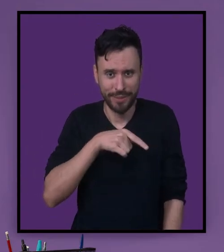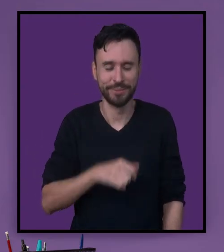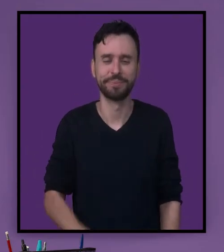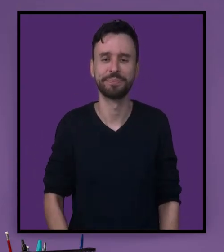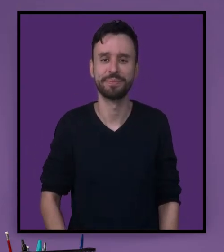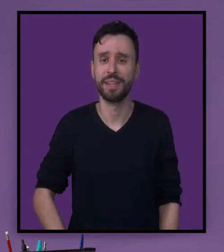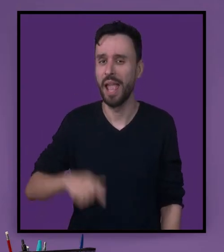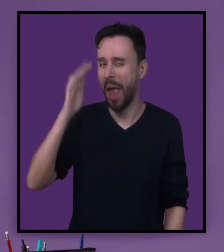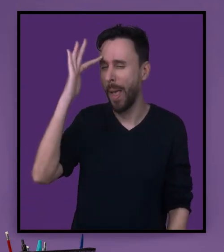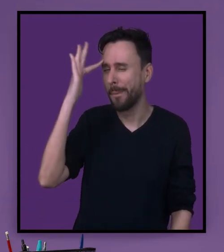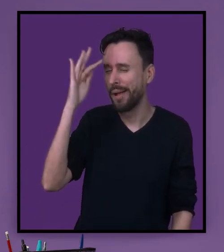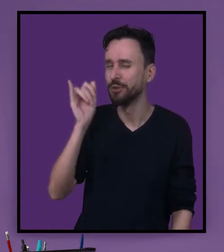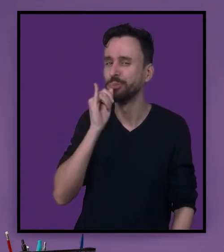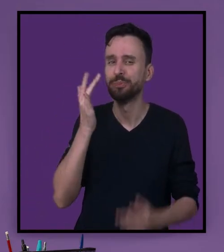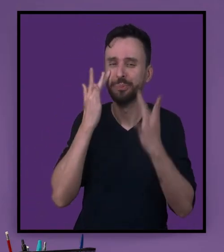Este é o sinal de macarrão.